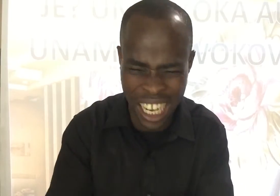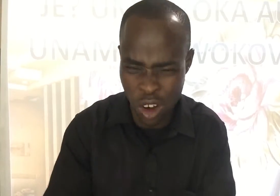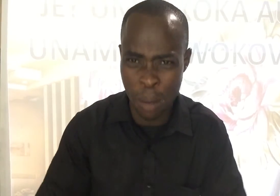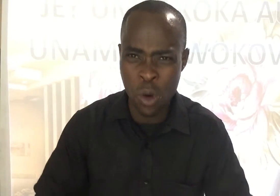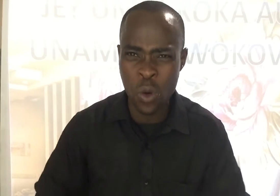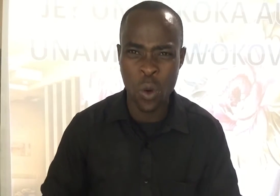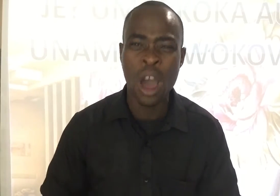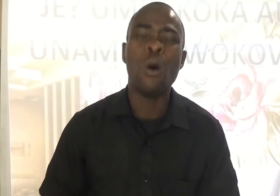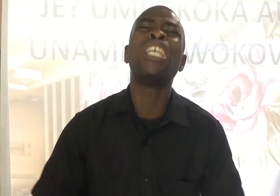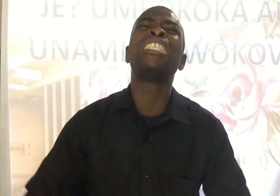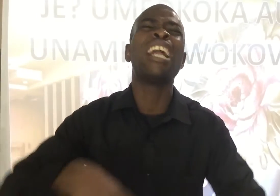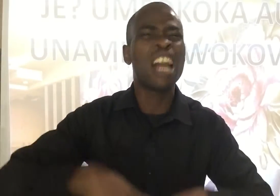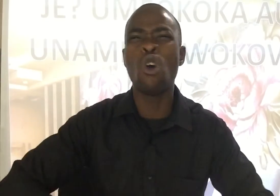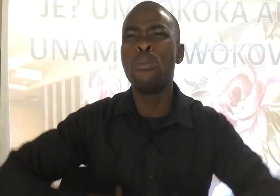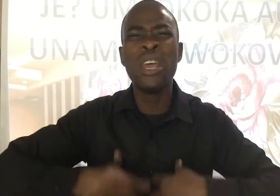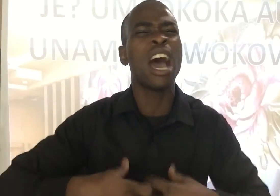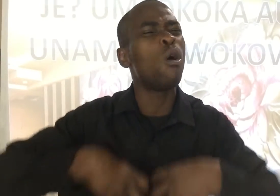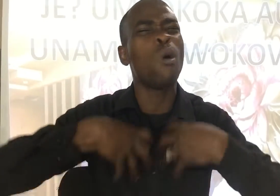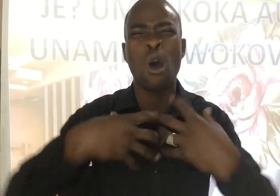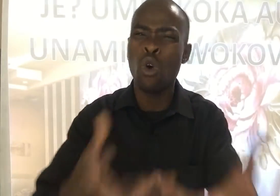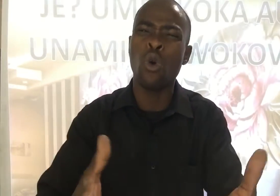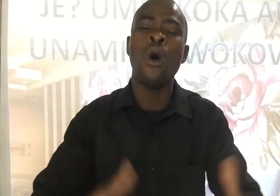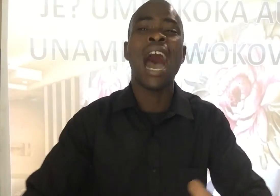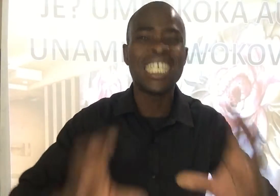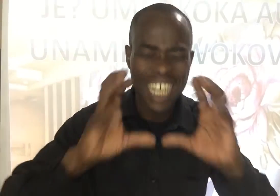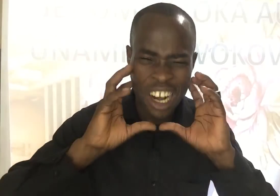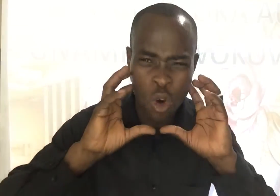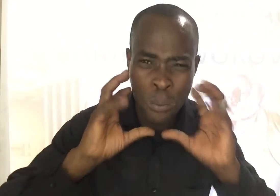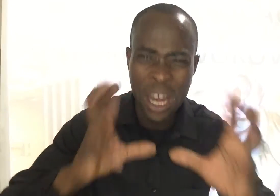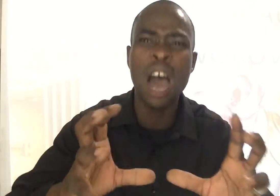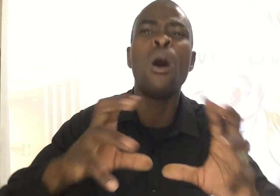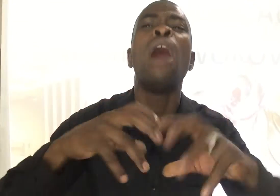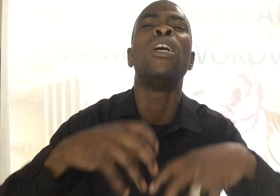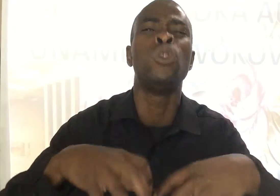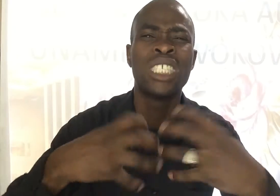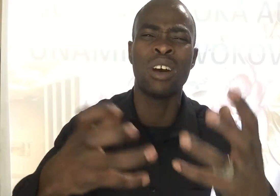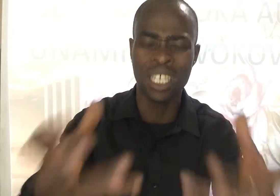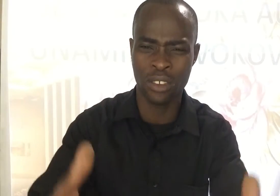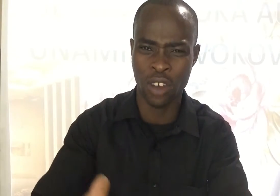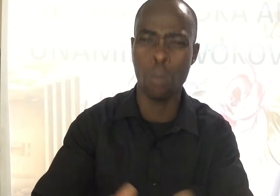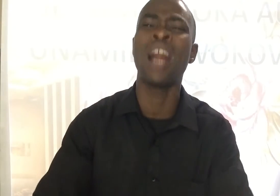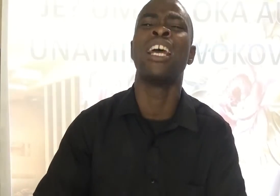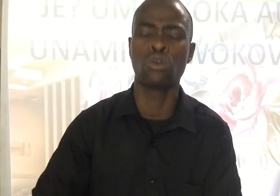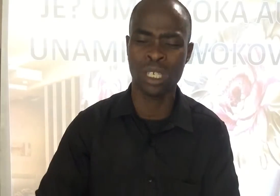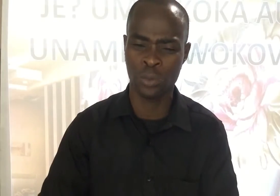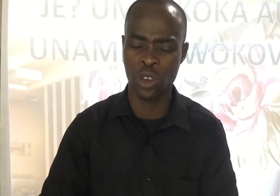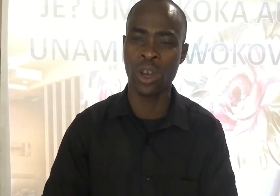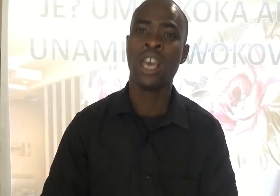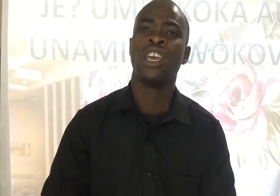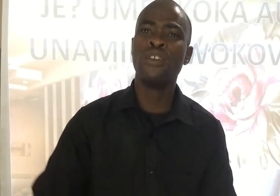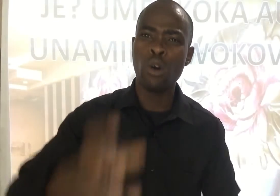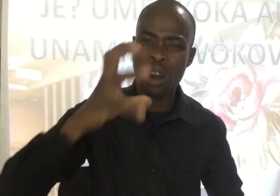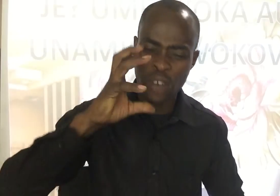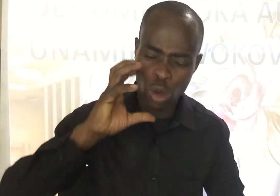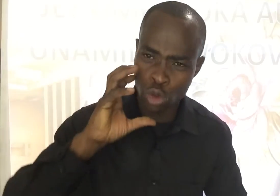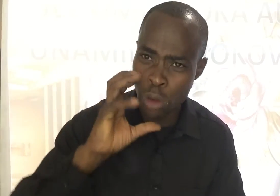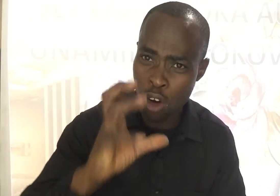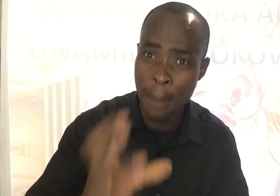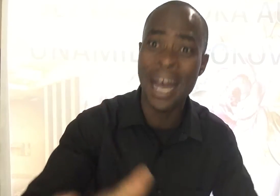neno la mungu Wachana nahubiri hawa waongo Achana nahubiri hawa hawajui Chawana shikifawa Mbwana yesu asefiwe Ivo unafaa kutumue kwamba